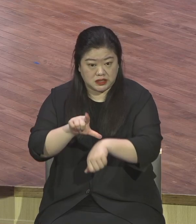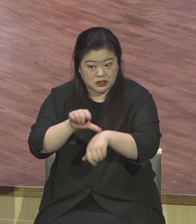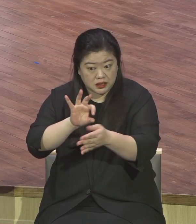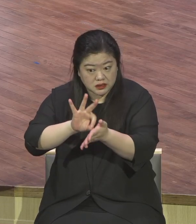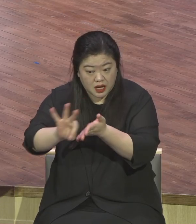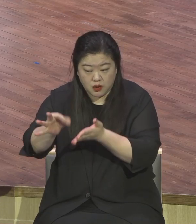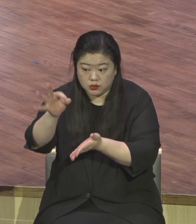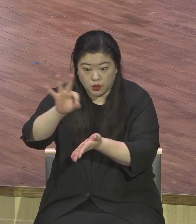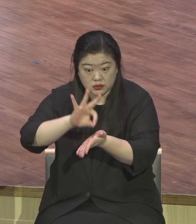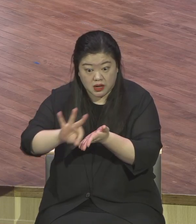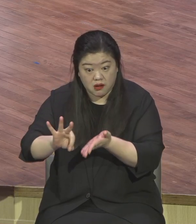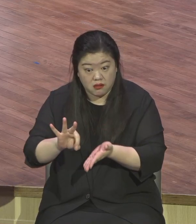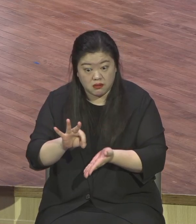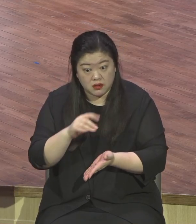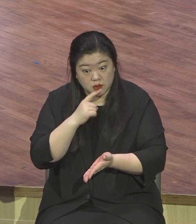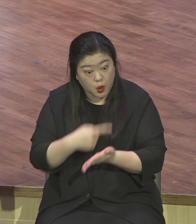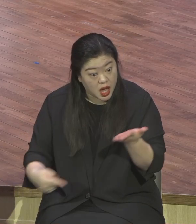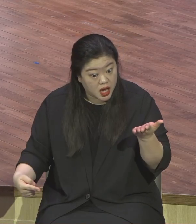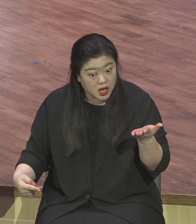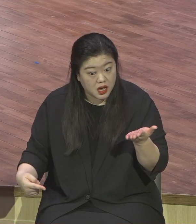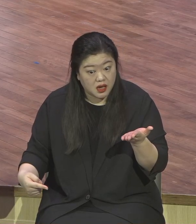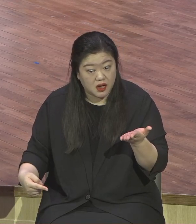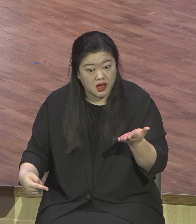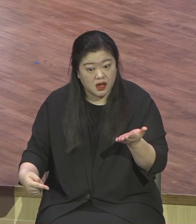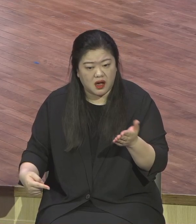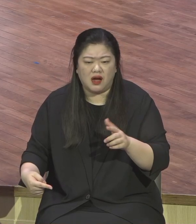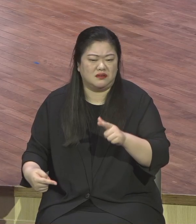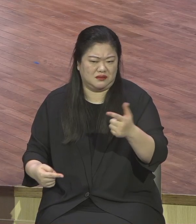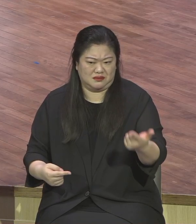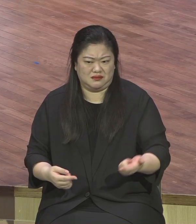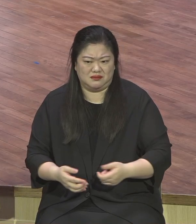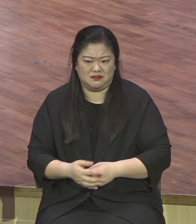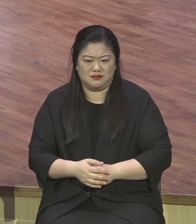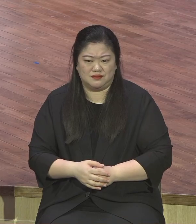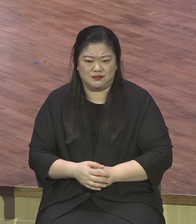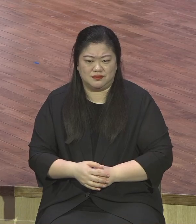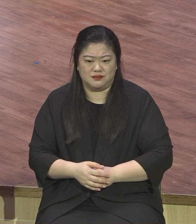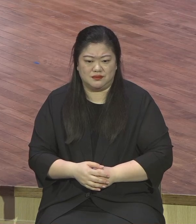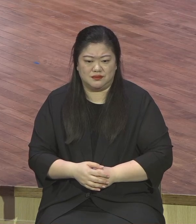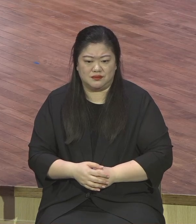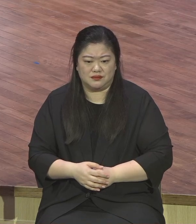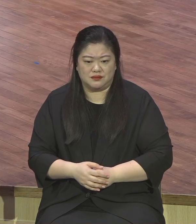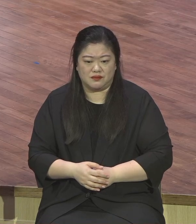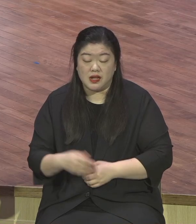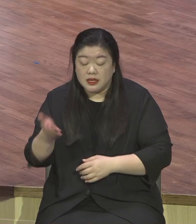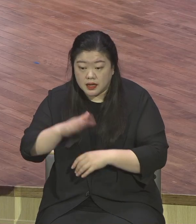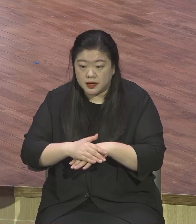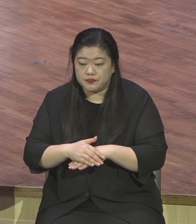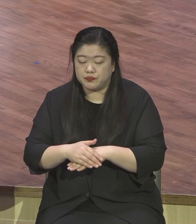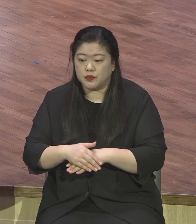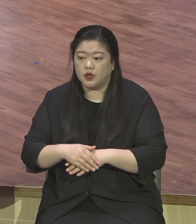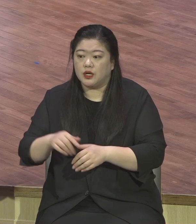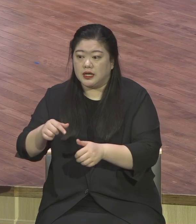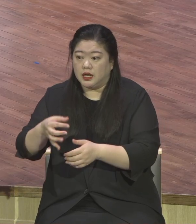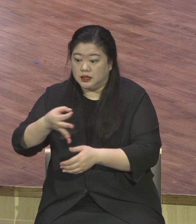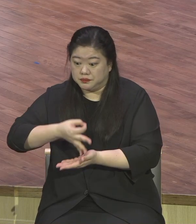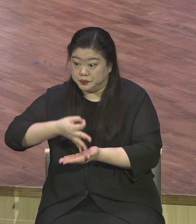속에서 모든 응답이 있기 때문에 합니다 그러나 구원과는 상관이 없어요 구원은 예수 믿으면 돼요 저는